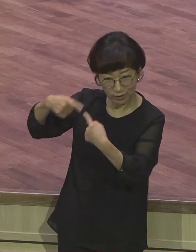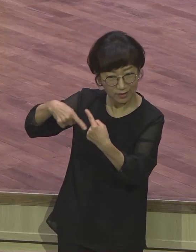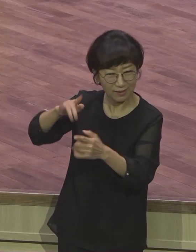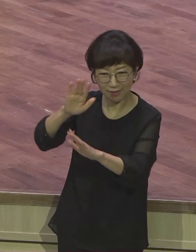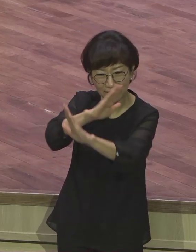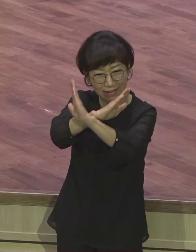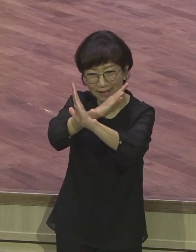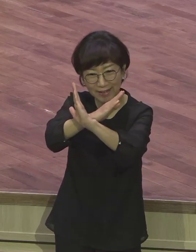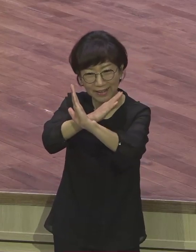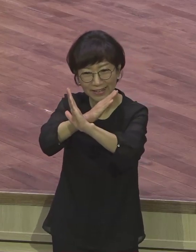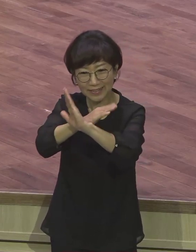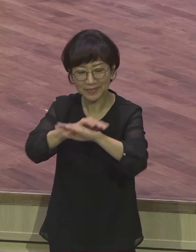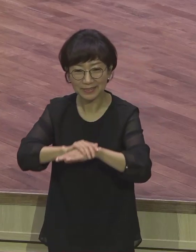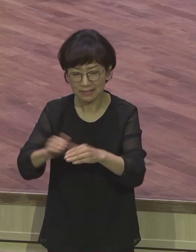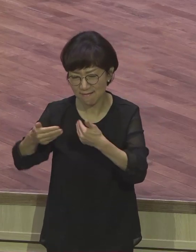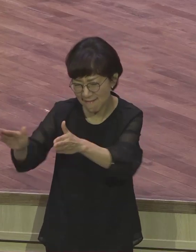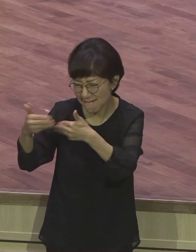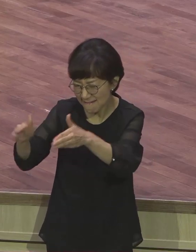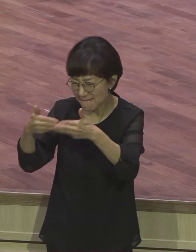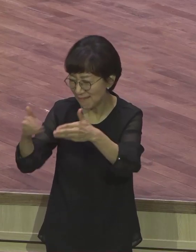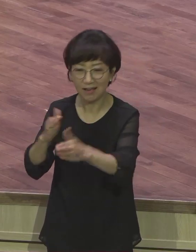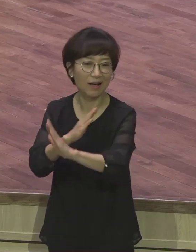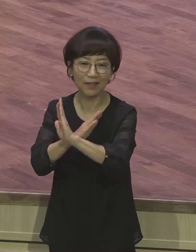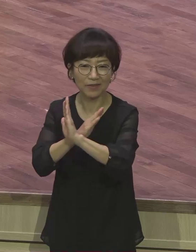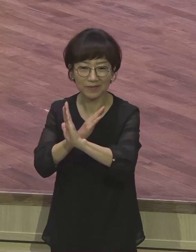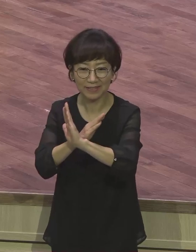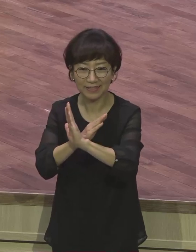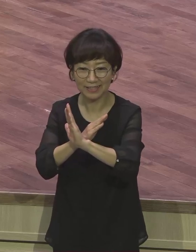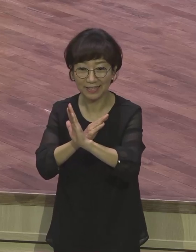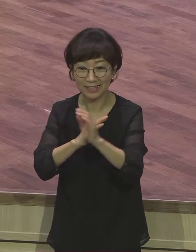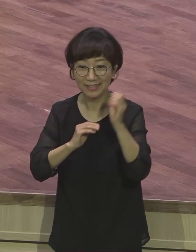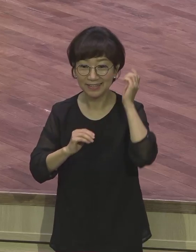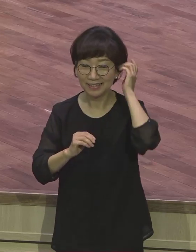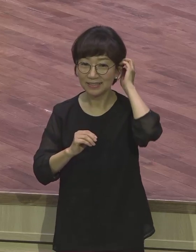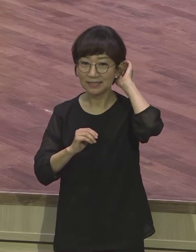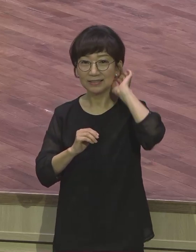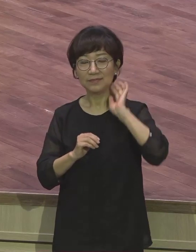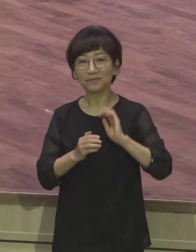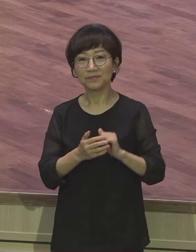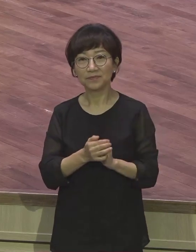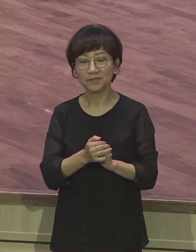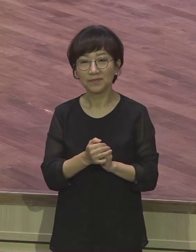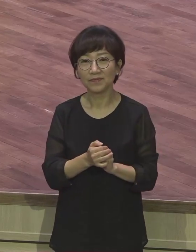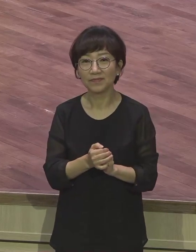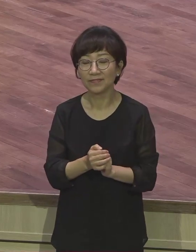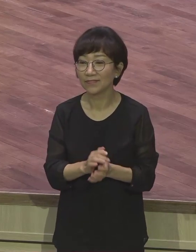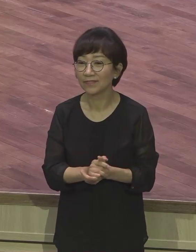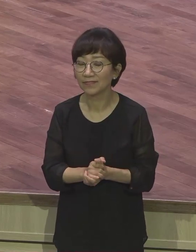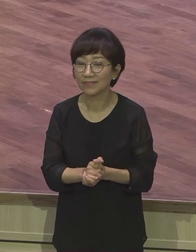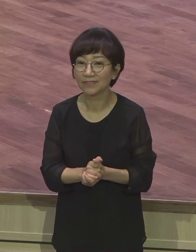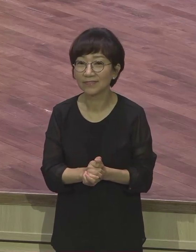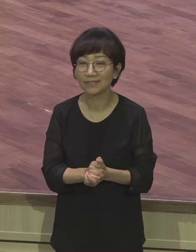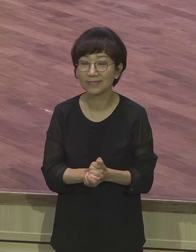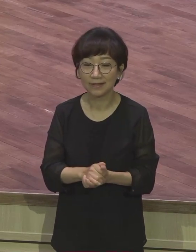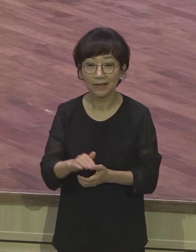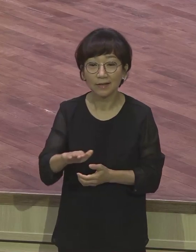난도질하면 안 돼요. 하나님을 안 믿는 사람이 하는 거예요. 여러분은 하나님의 사람이에요.